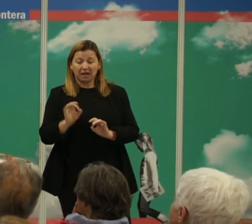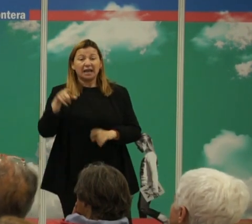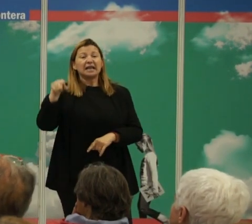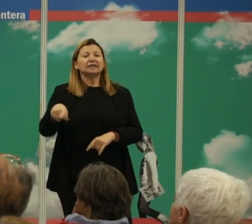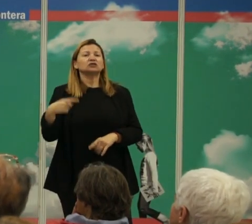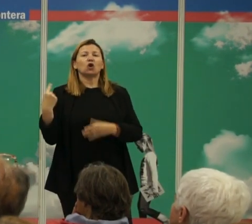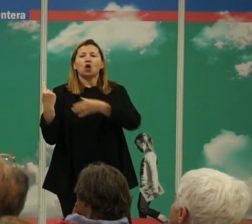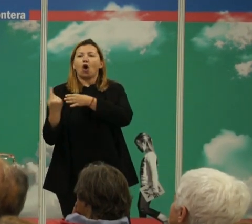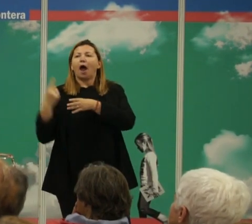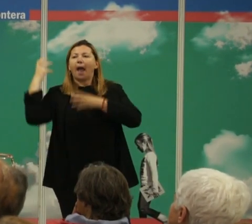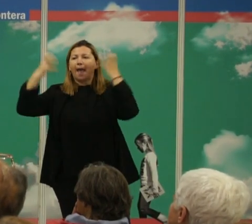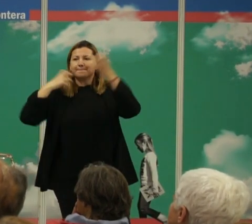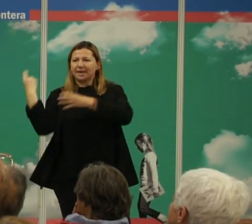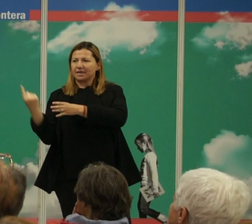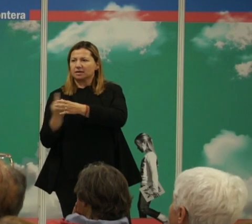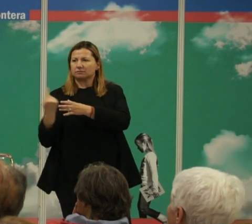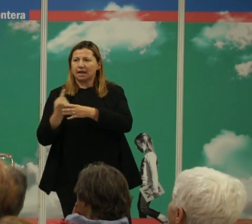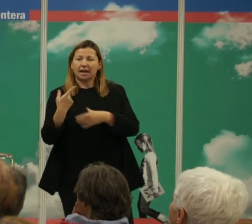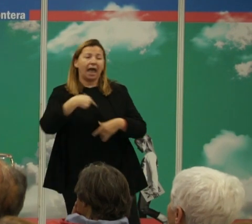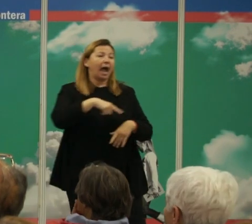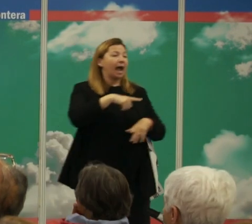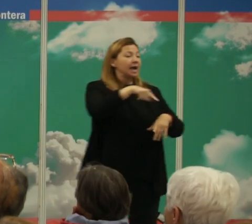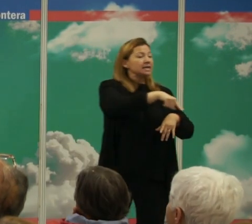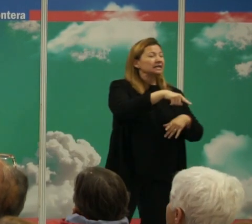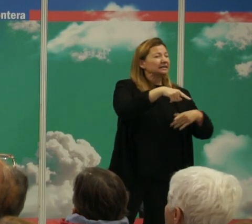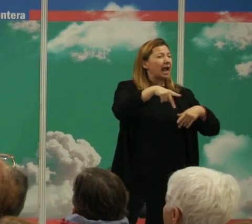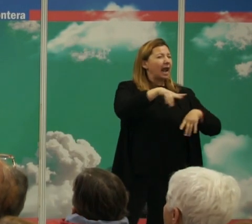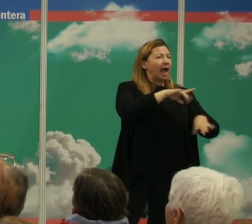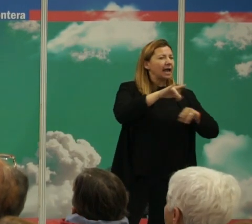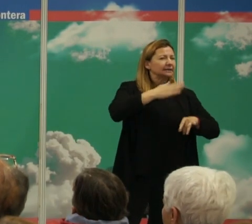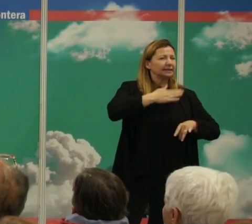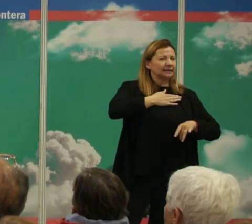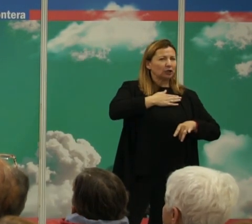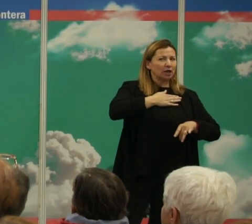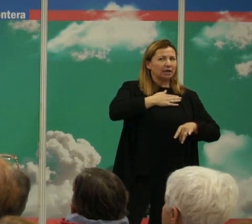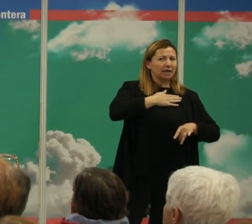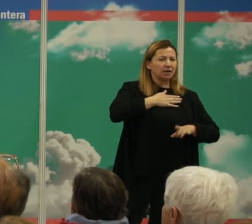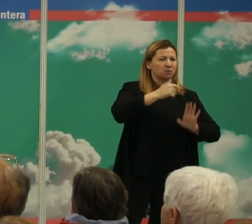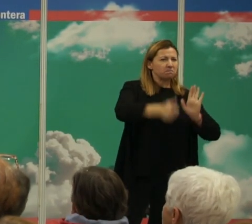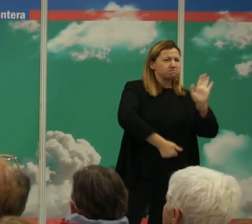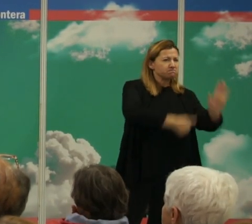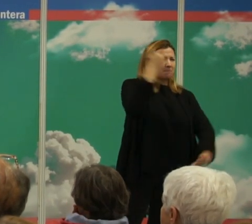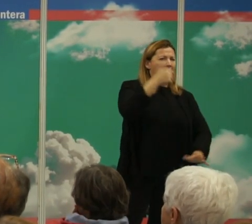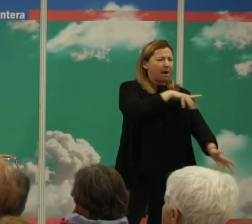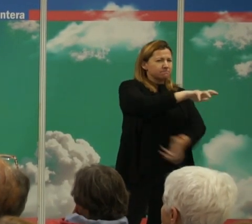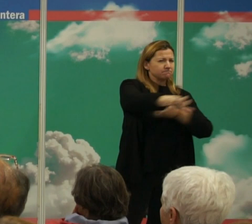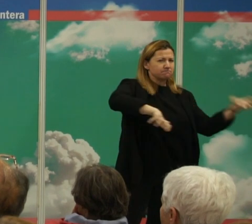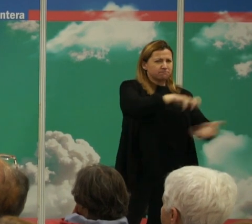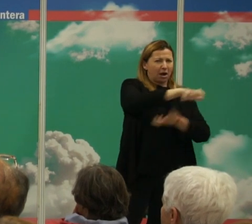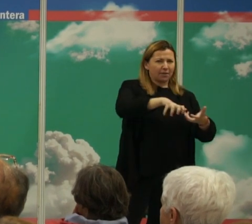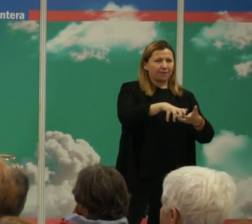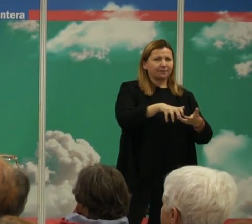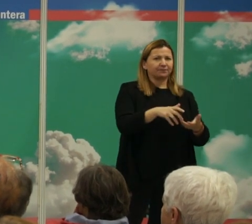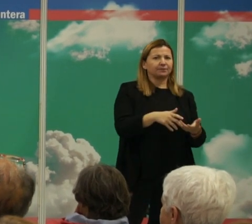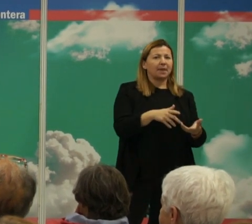estas de aquí fijaros que las territoriales tienen como promedio mucha más violencia letal no agresividad